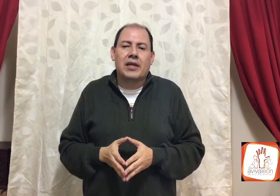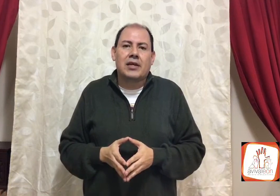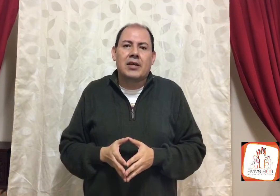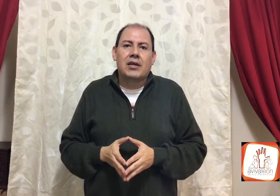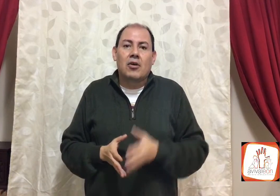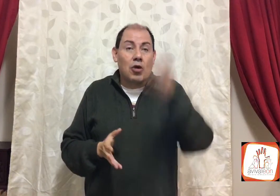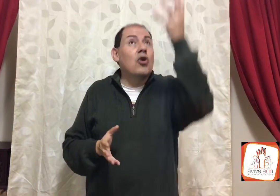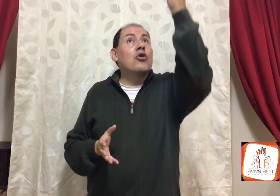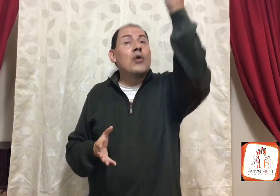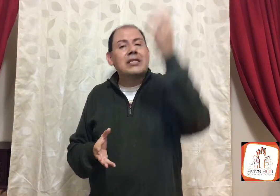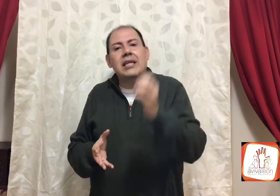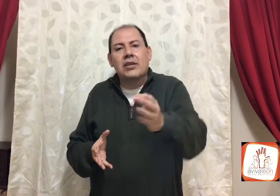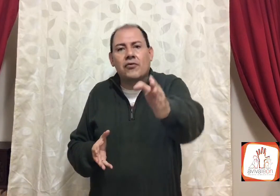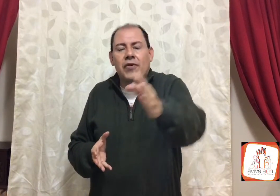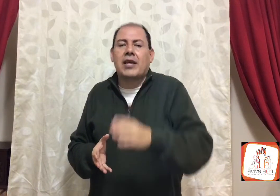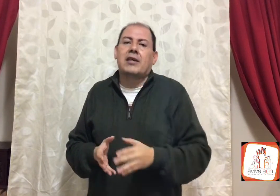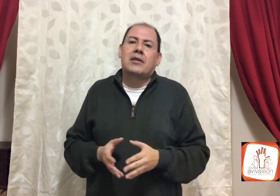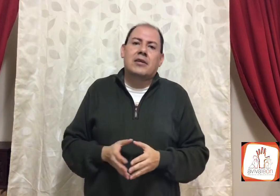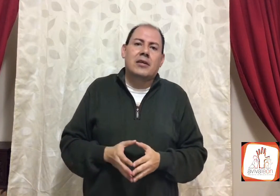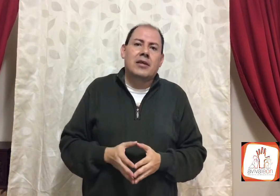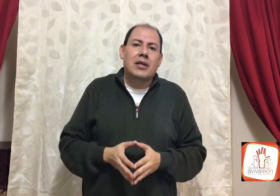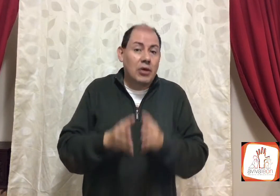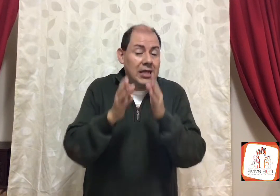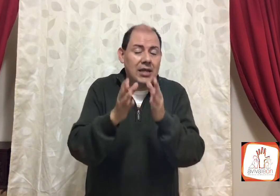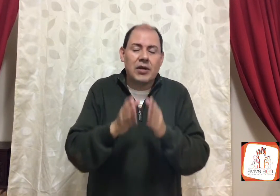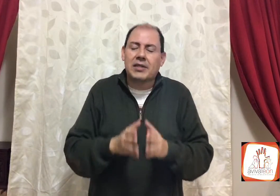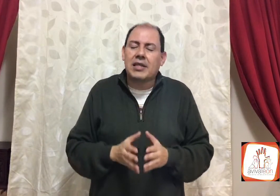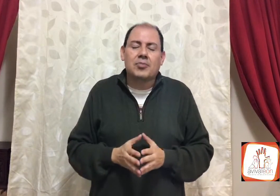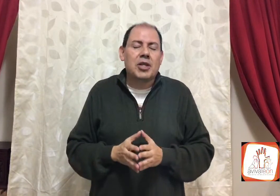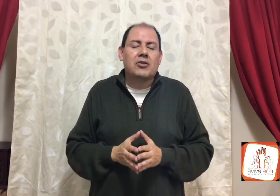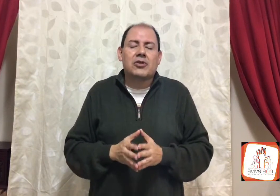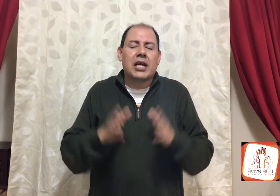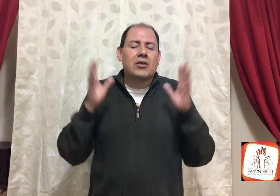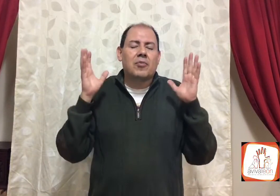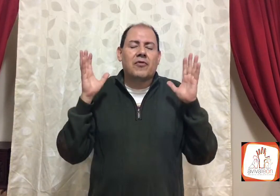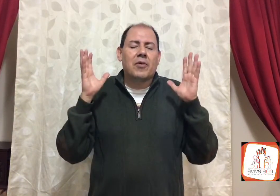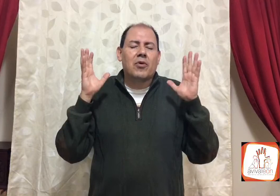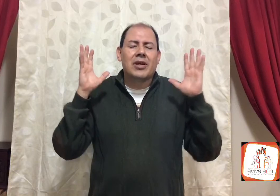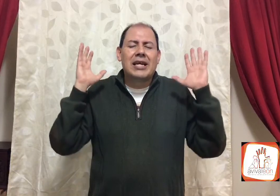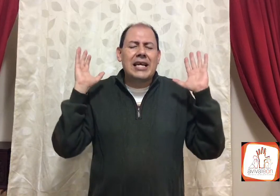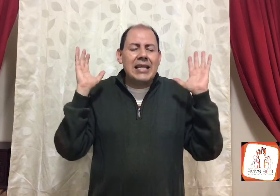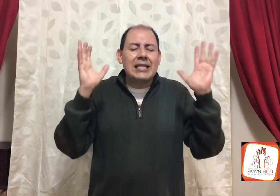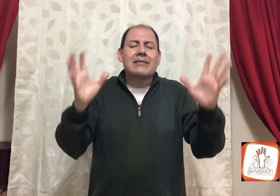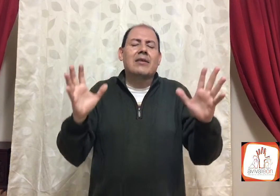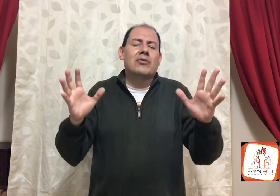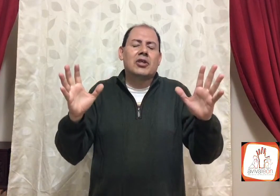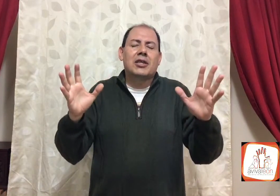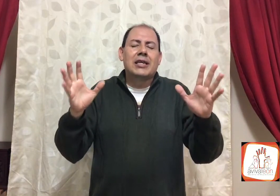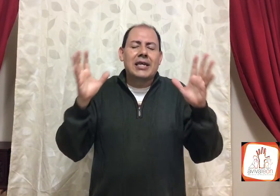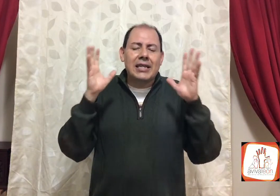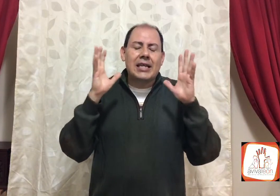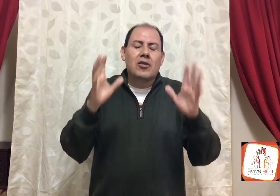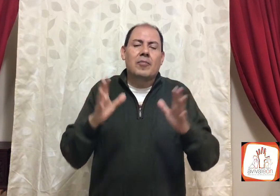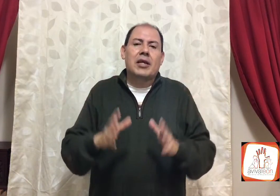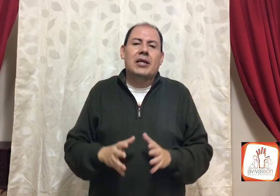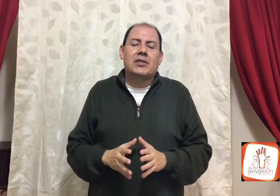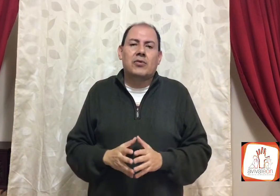como congruencia, tu fe, lo que te quiero decir, Espíritu Santo, por favor, en esta noche, en el nombre de Jesús,